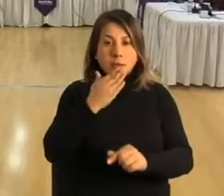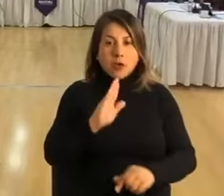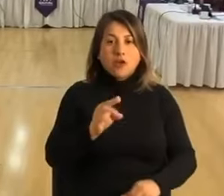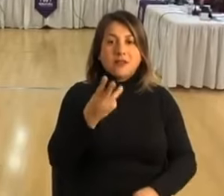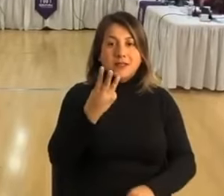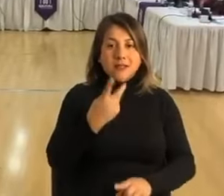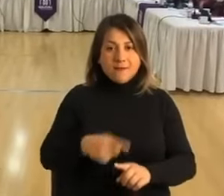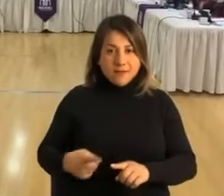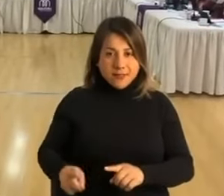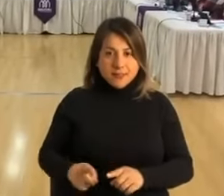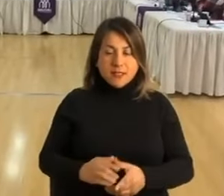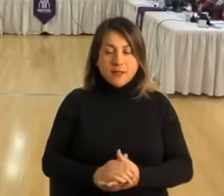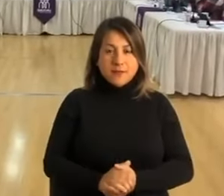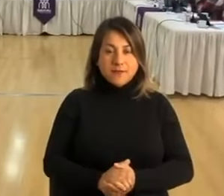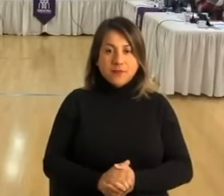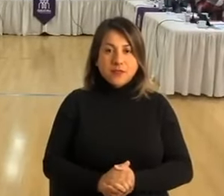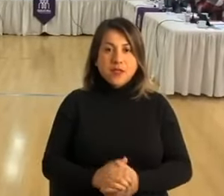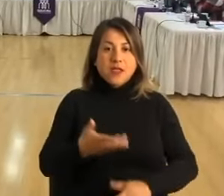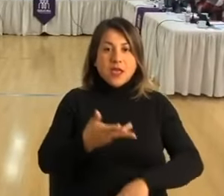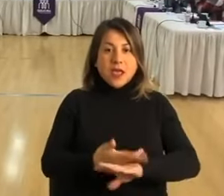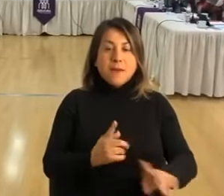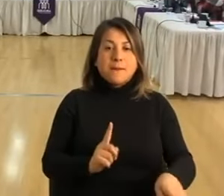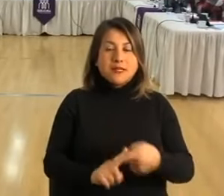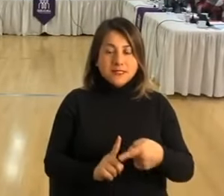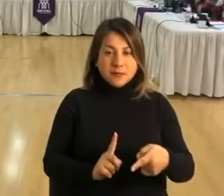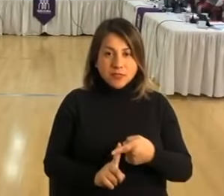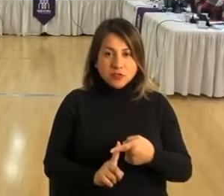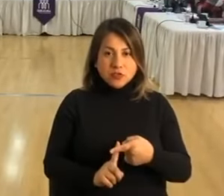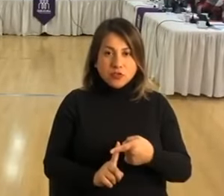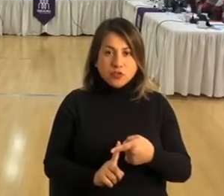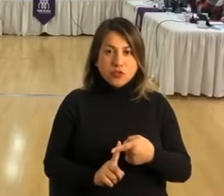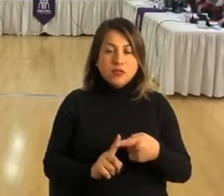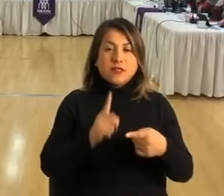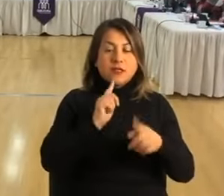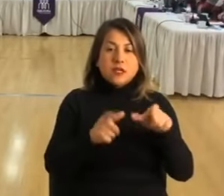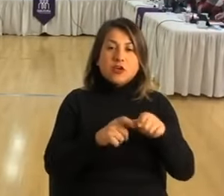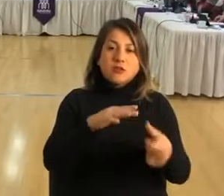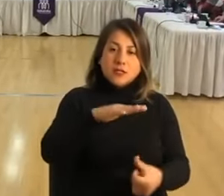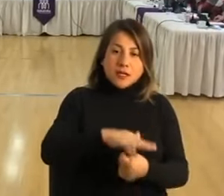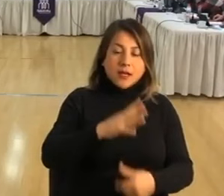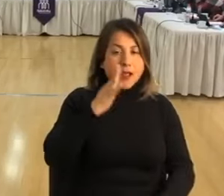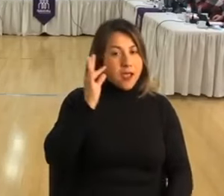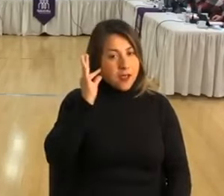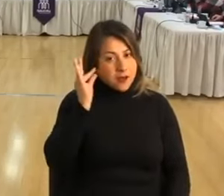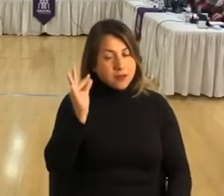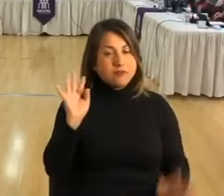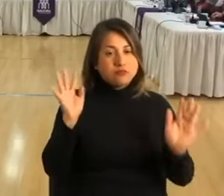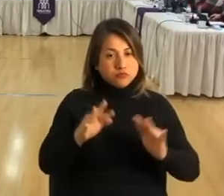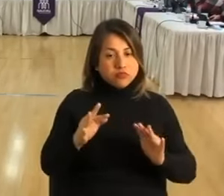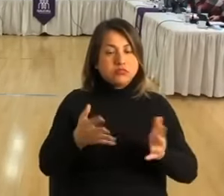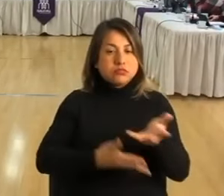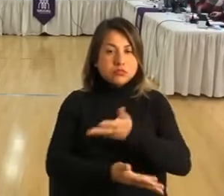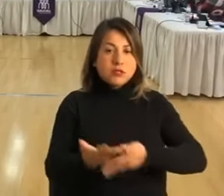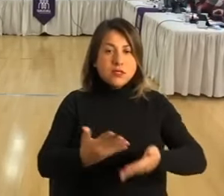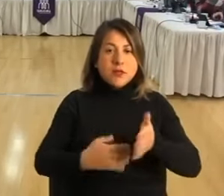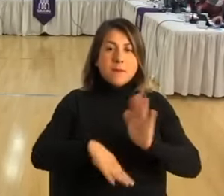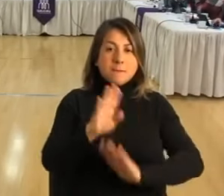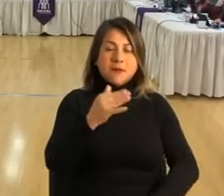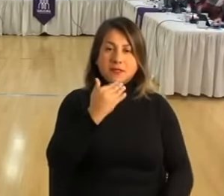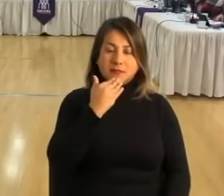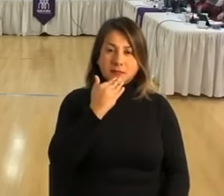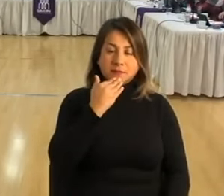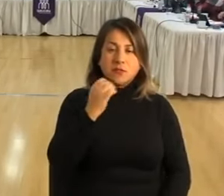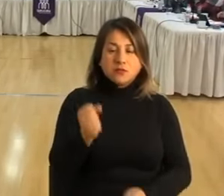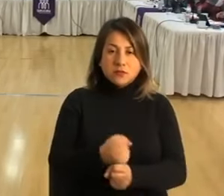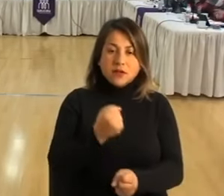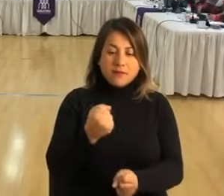sesiones, con participación de los concejales y concejalas, pero principalmente ha